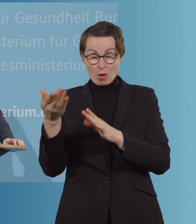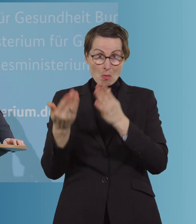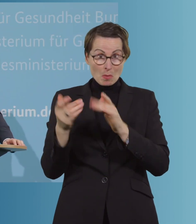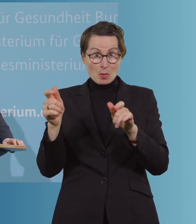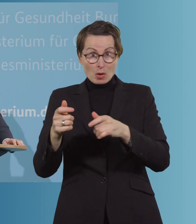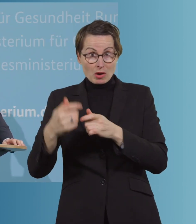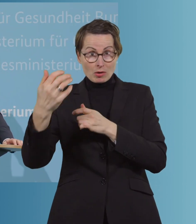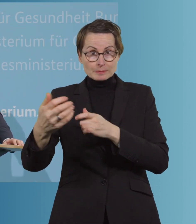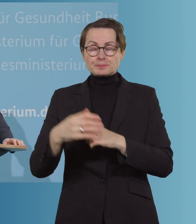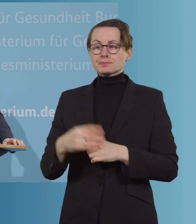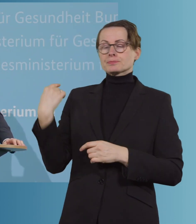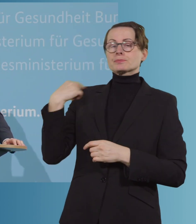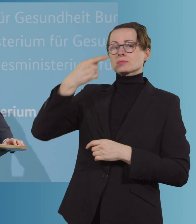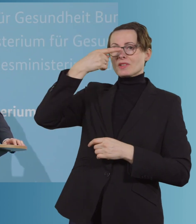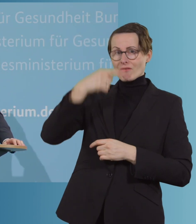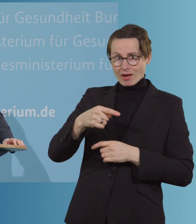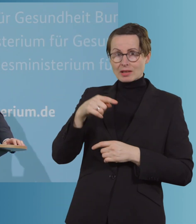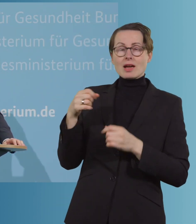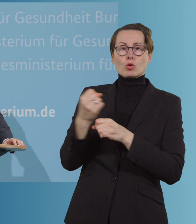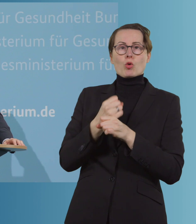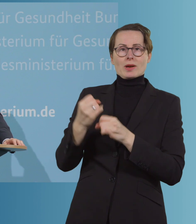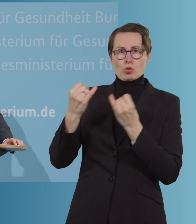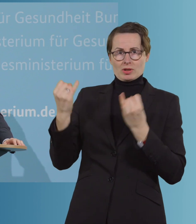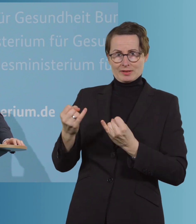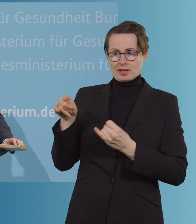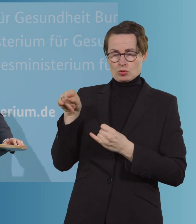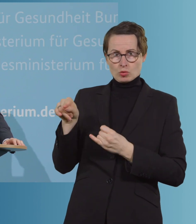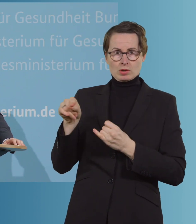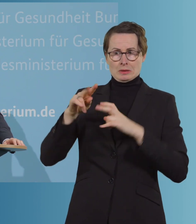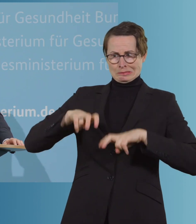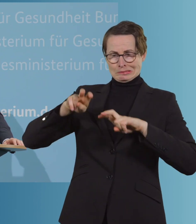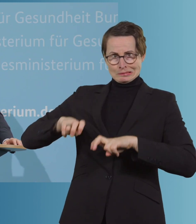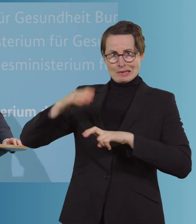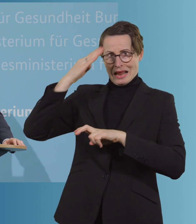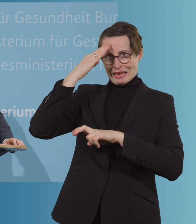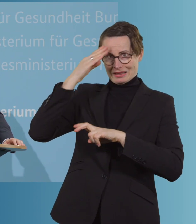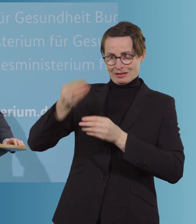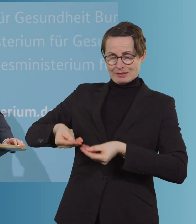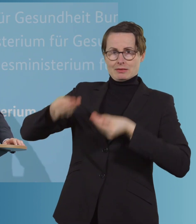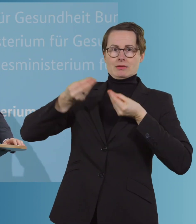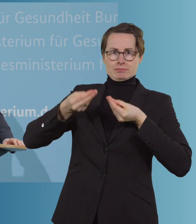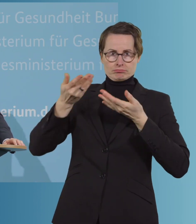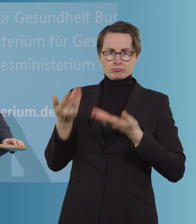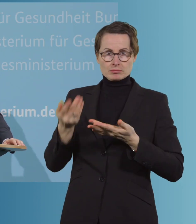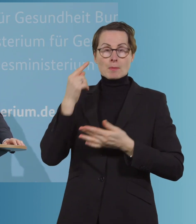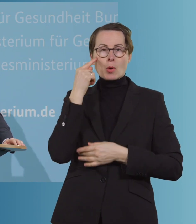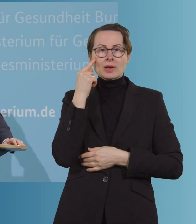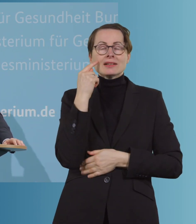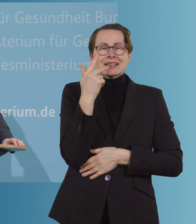-Institut hat vorgestellt, die Erkenntnisse bisher zu den Virusmutationen, den drei im Moment von uns ja als problematisch